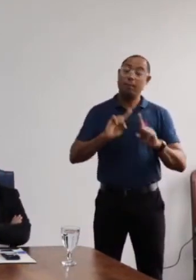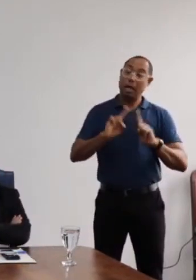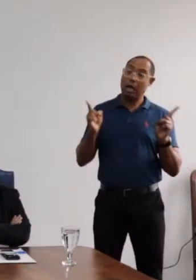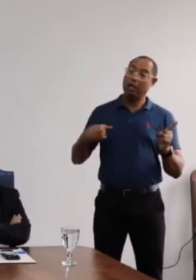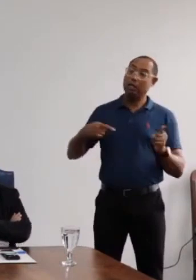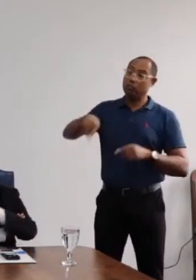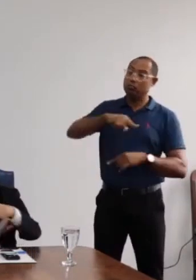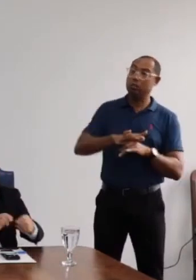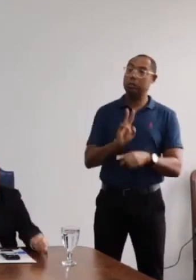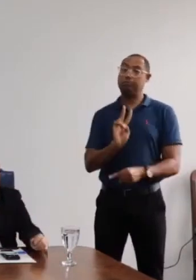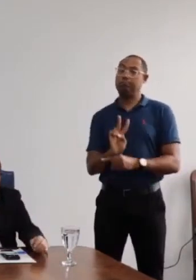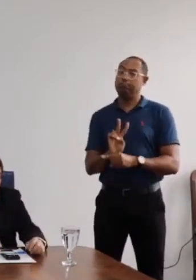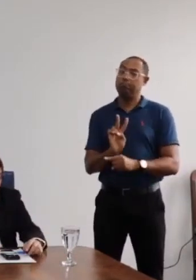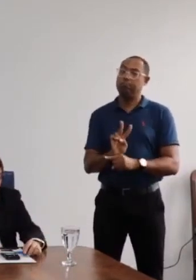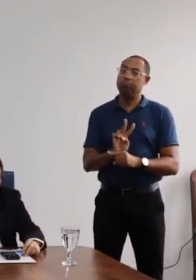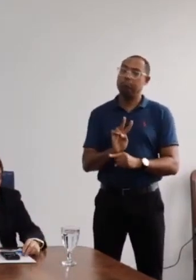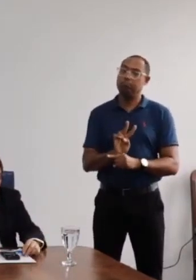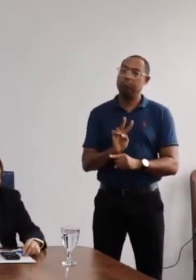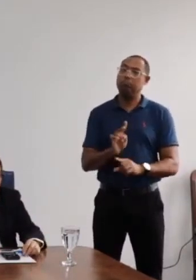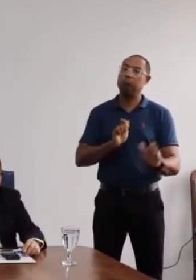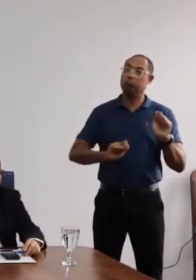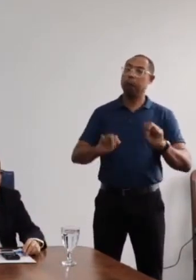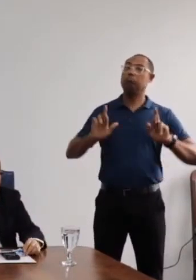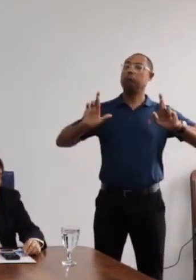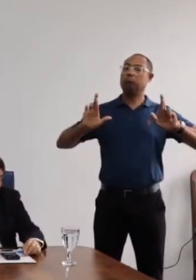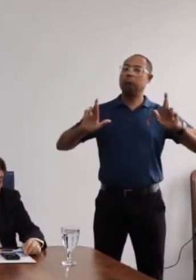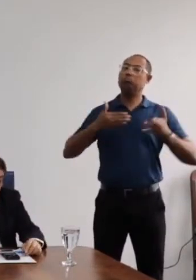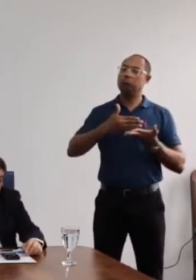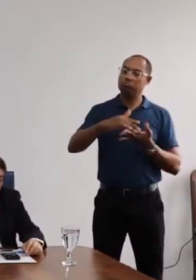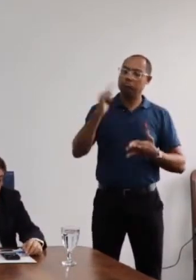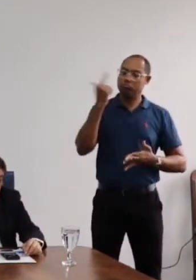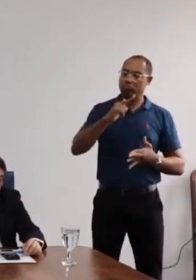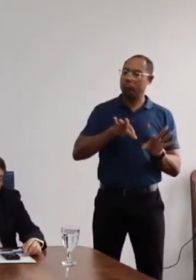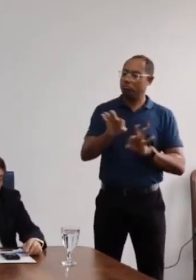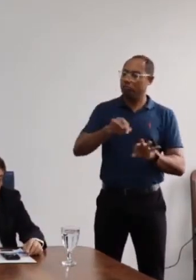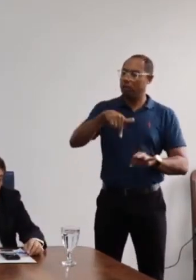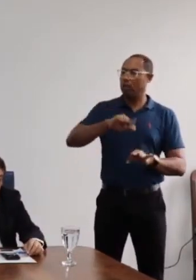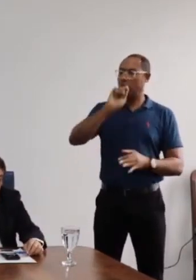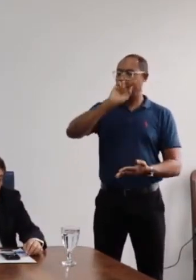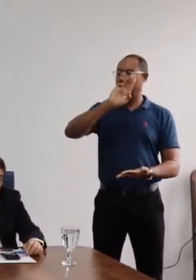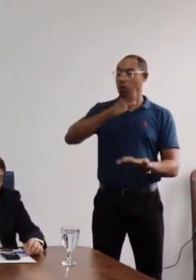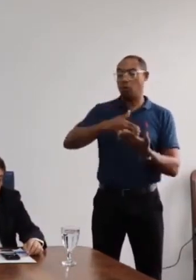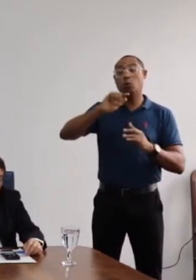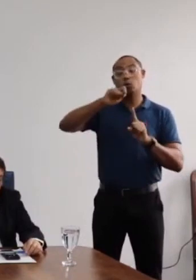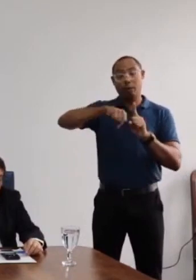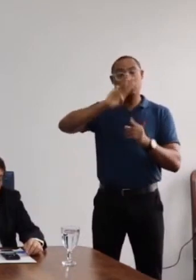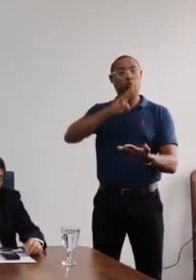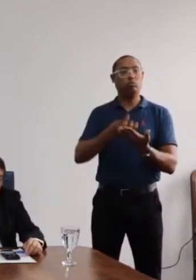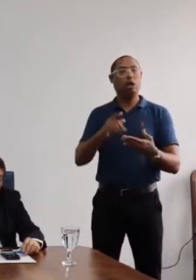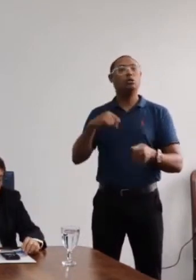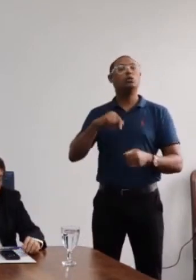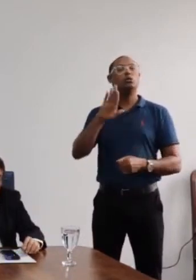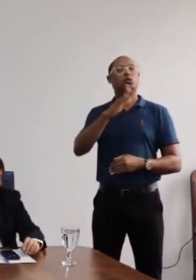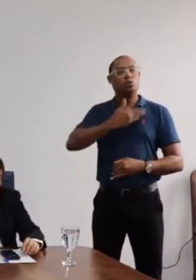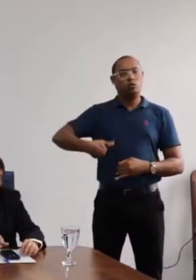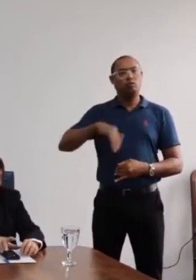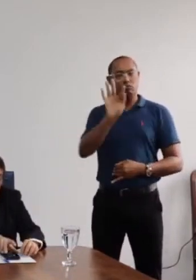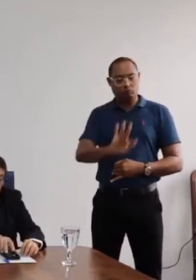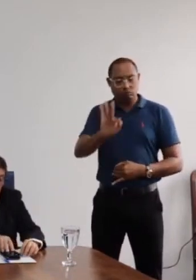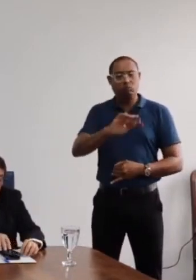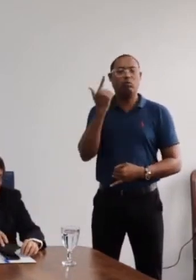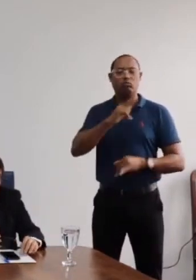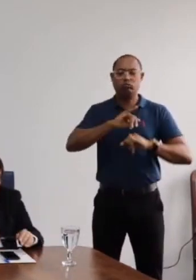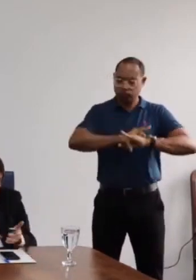estamos na expectativa de que, muito em breve, ainda nesse mês de março, o governo federal proceda o